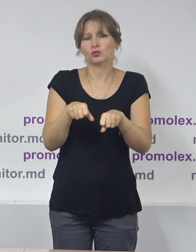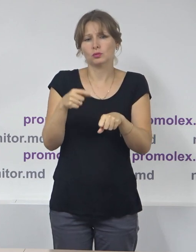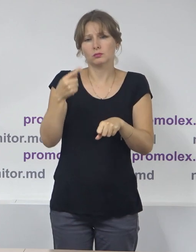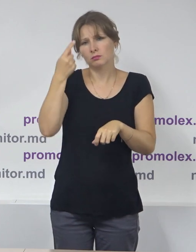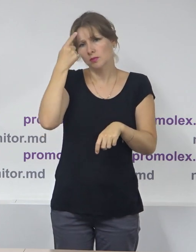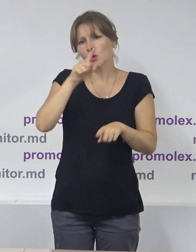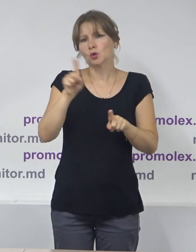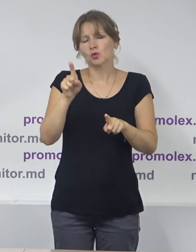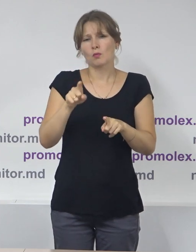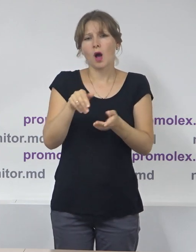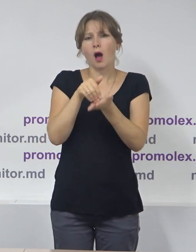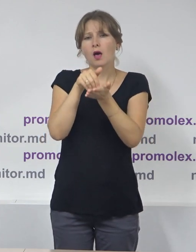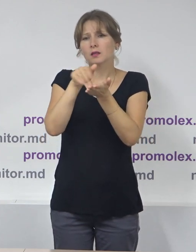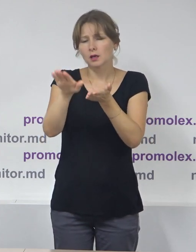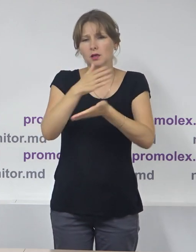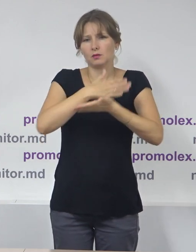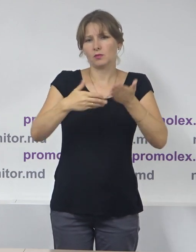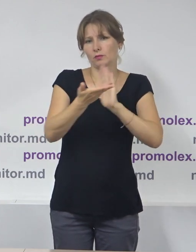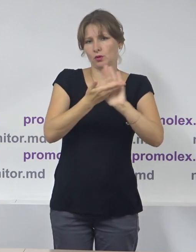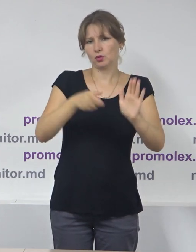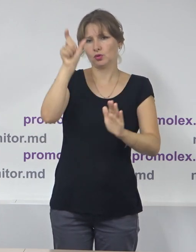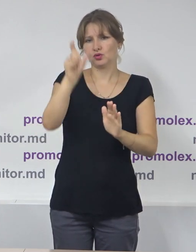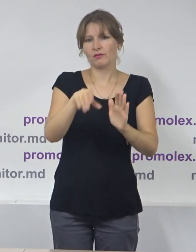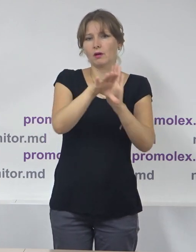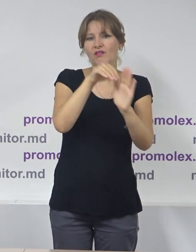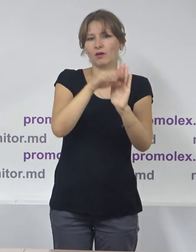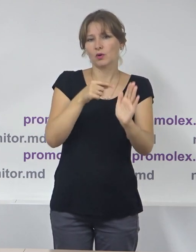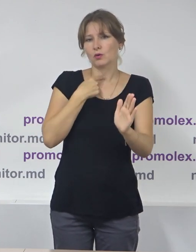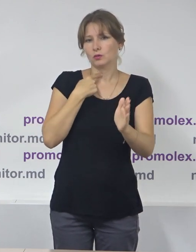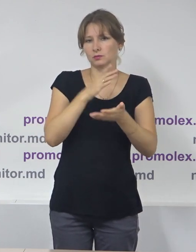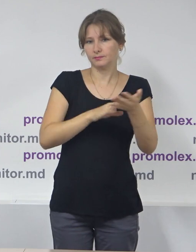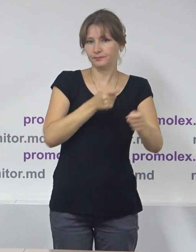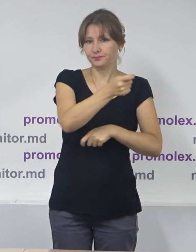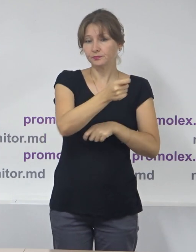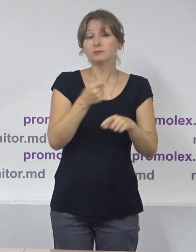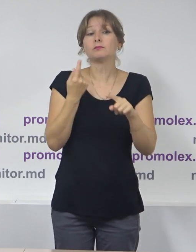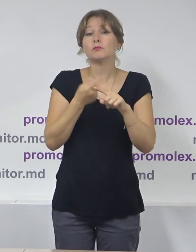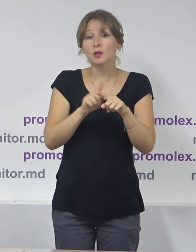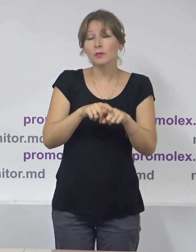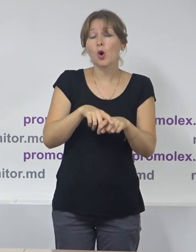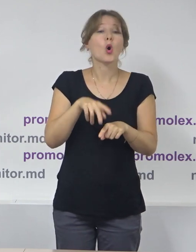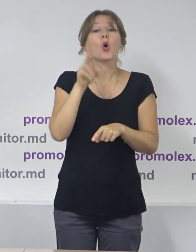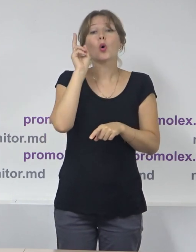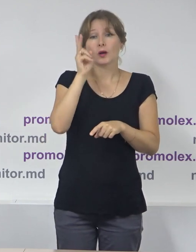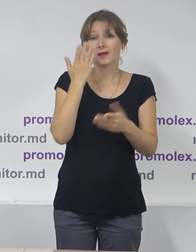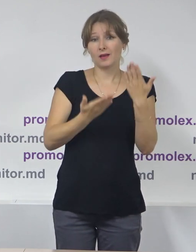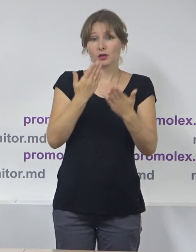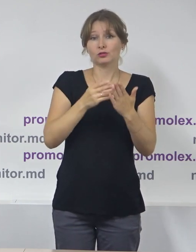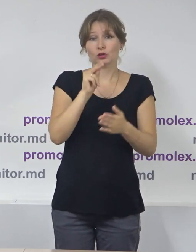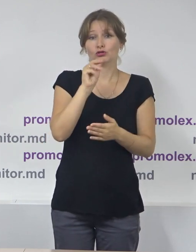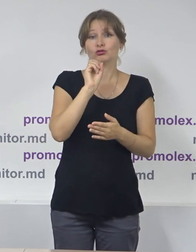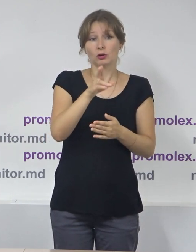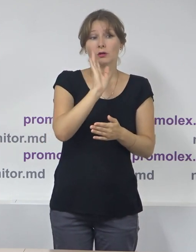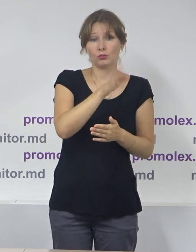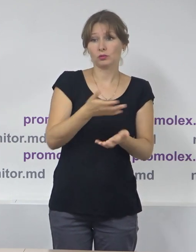anularea înregistrării subiectului electoral. Altfel spus, organele electorale care vor înregistra concurenții electorale vor fi